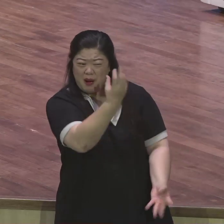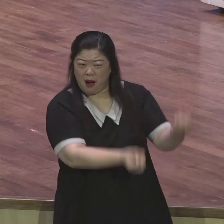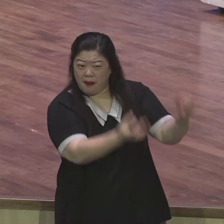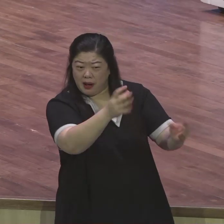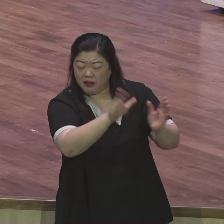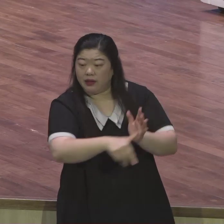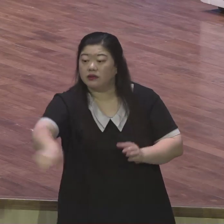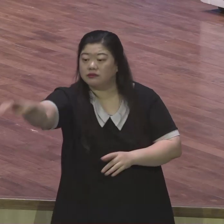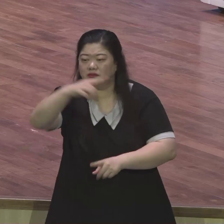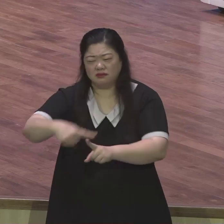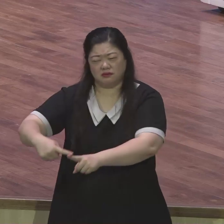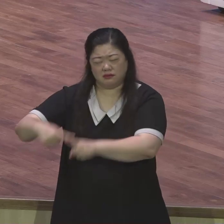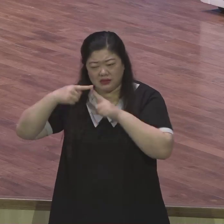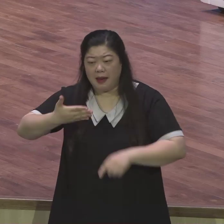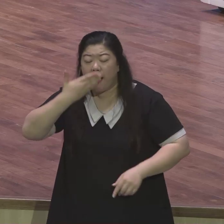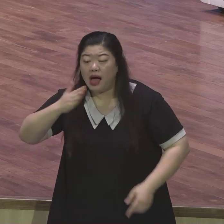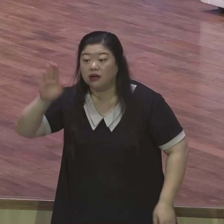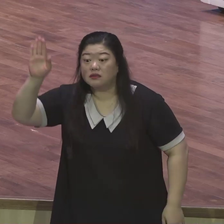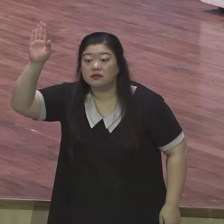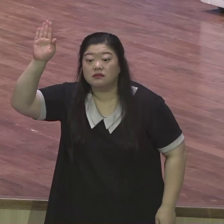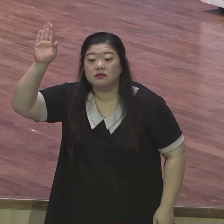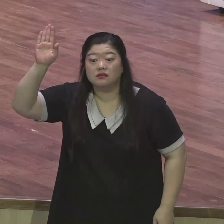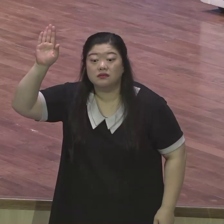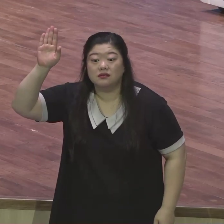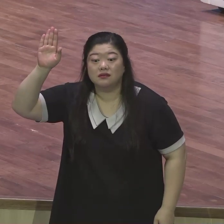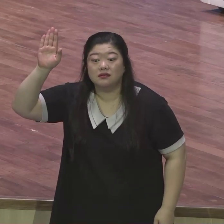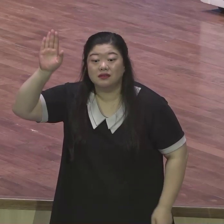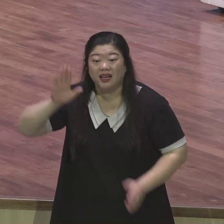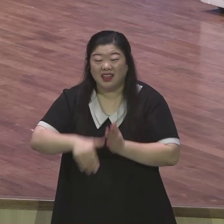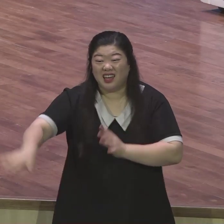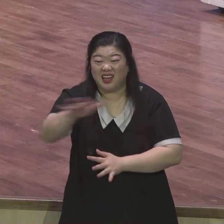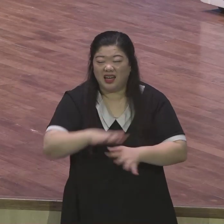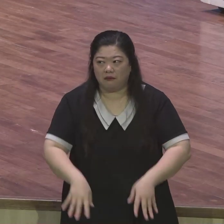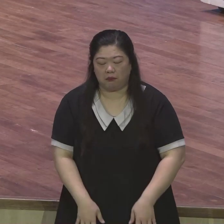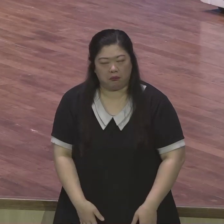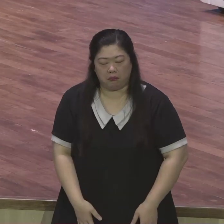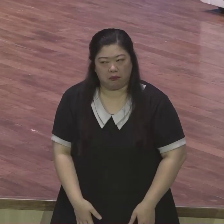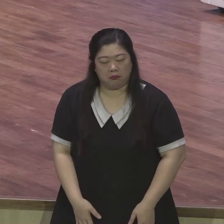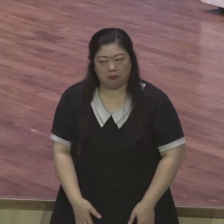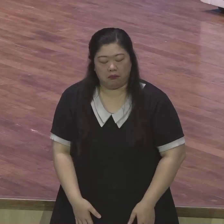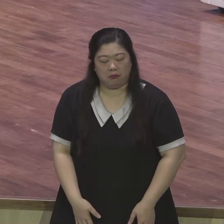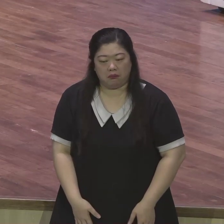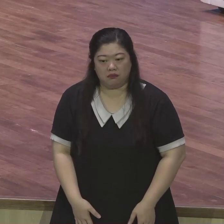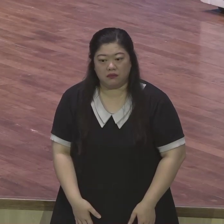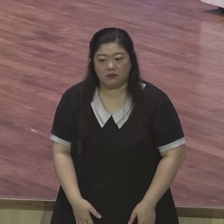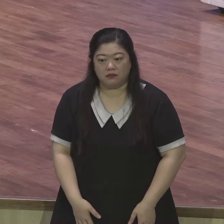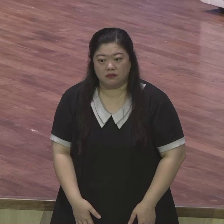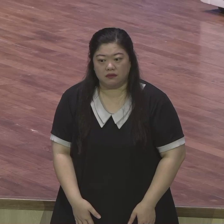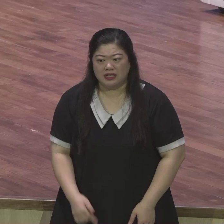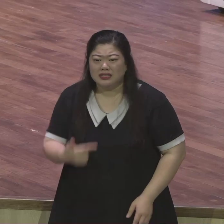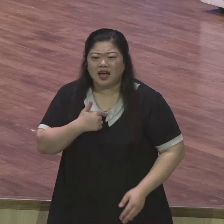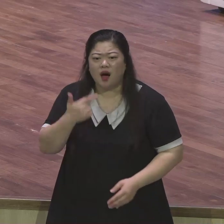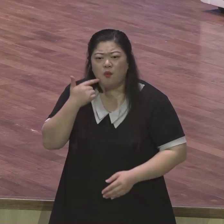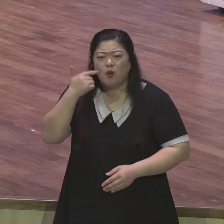순교한다고 하면 순교할 사람 있나? 손 들어봐 그러더라고요 아무도 안 들은 거예요 제가 부목사잖아요 그래도 몇분들이 보고 있잖아요